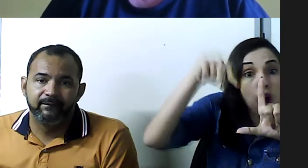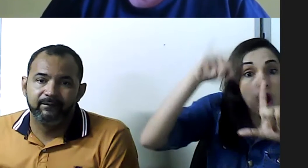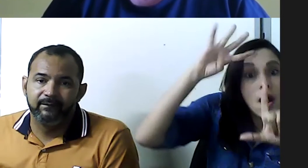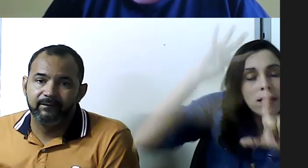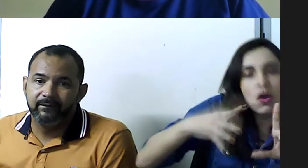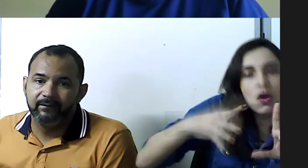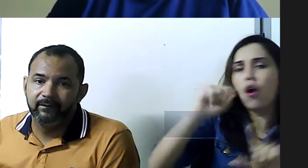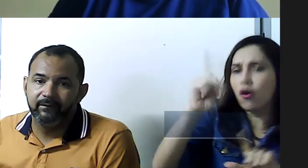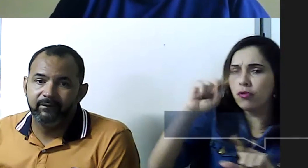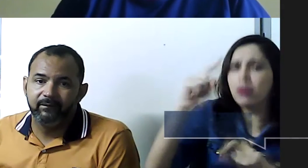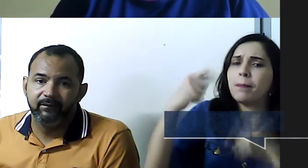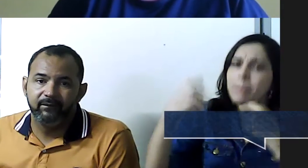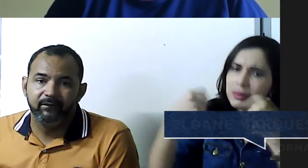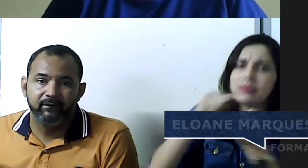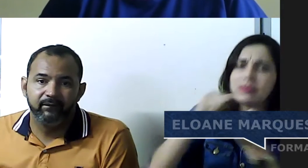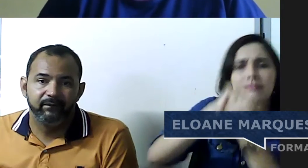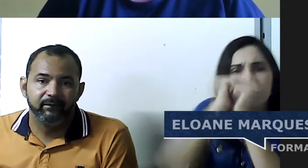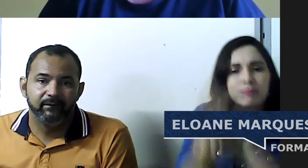metodologias,